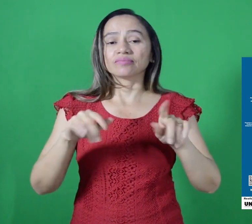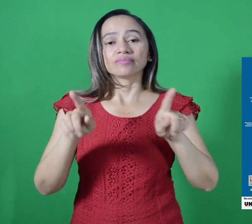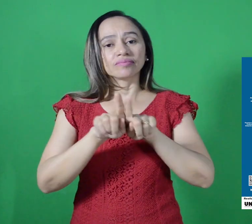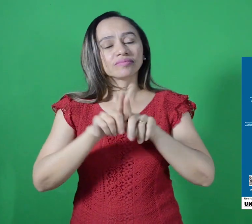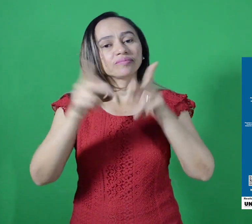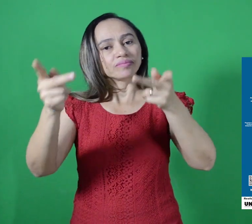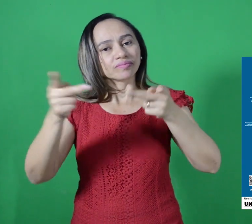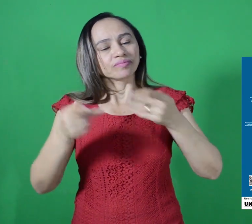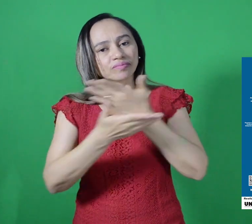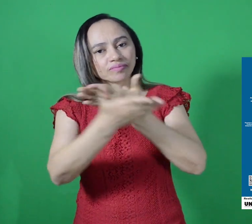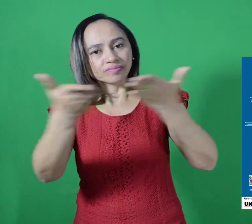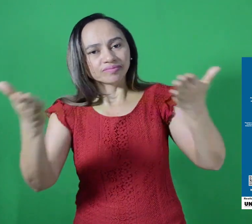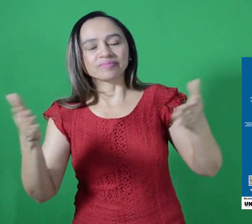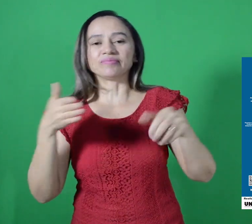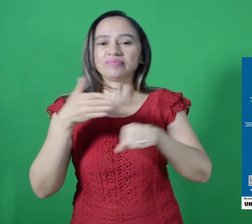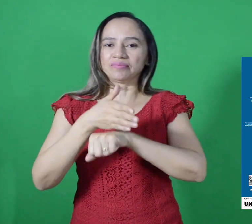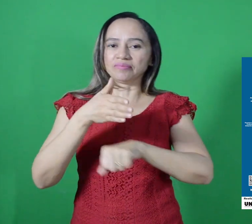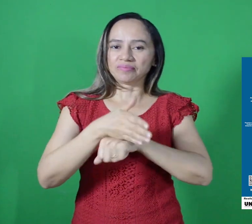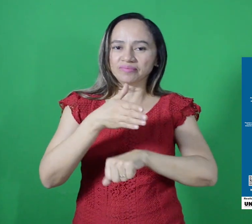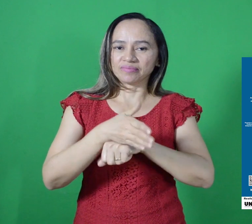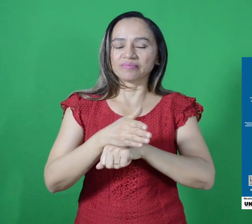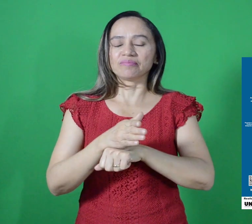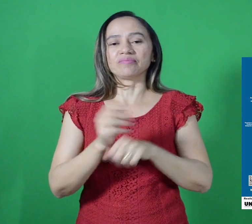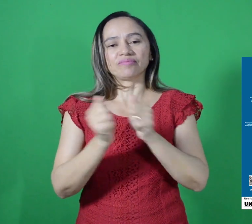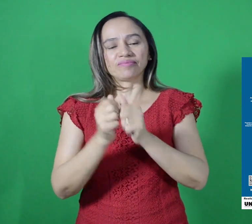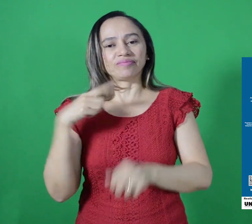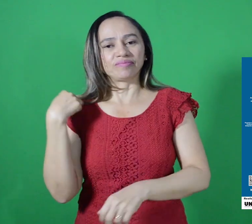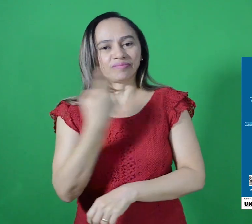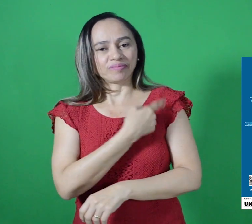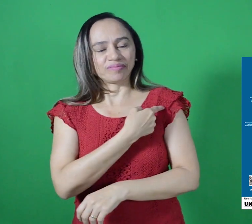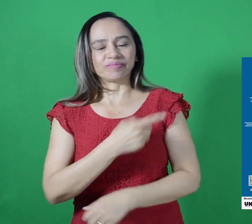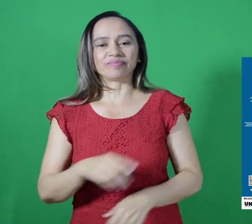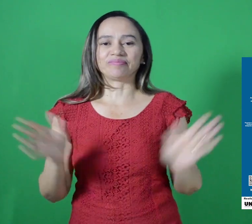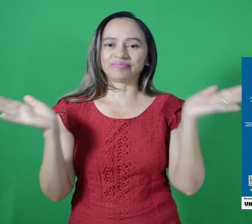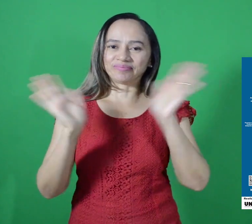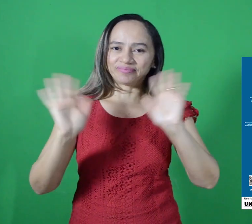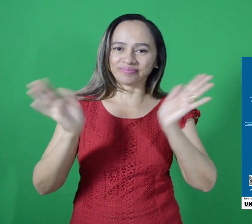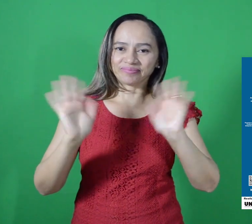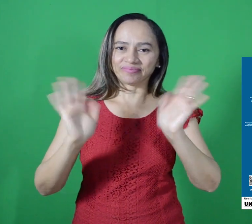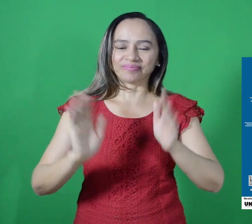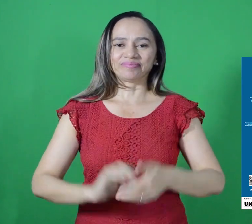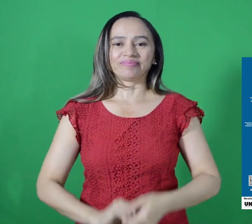que a TV Catinga está nos oferecendo e aguardamos todos vocês no nosso evento.